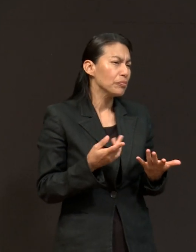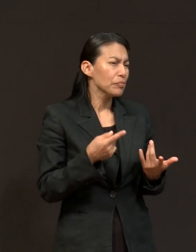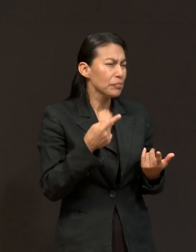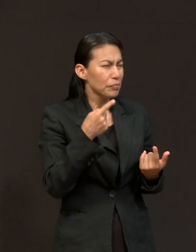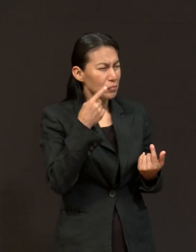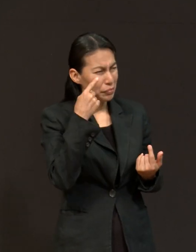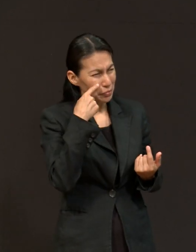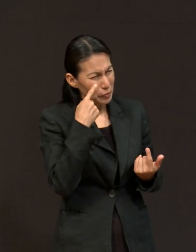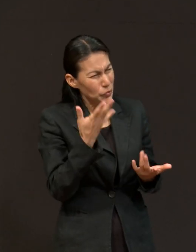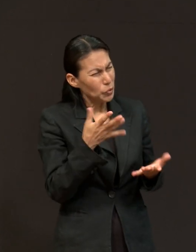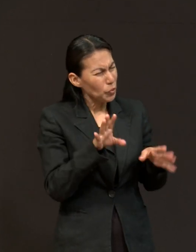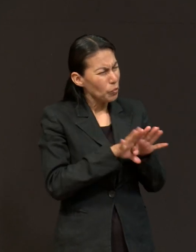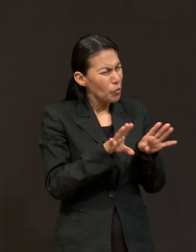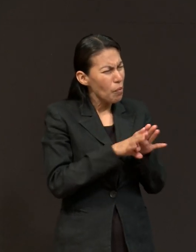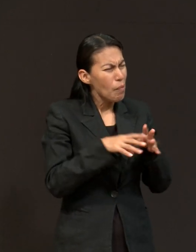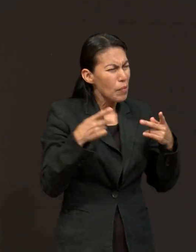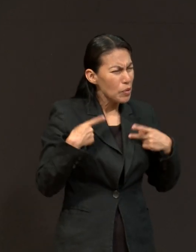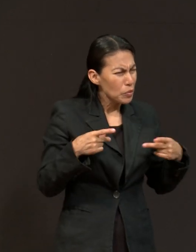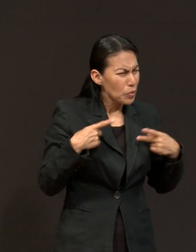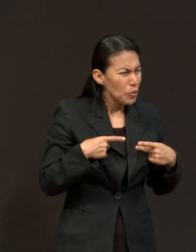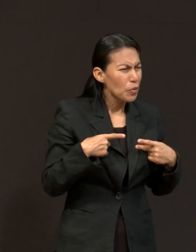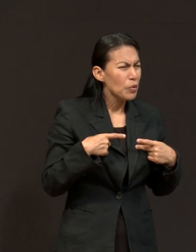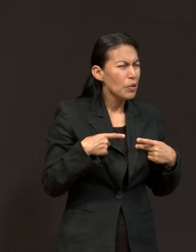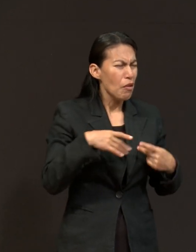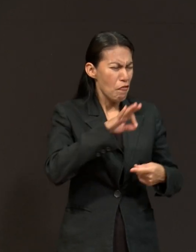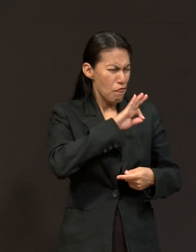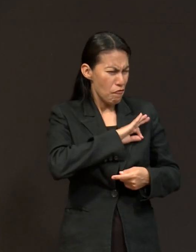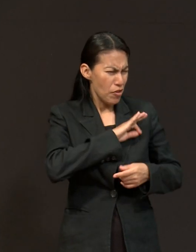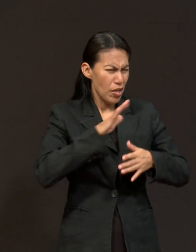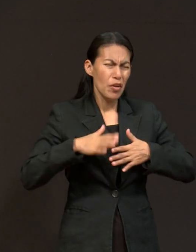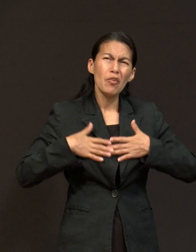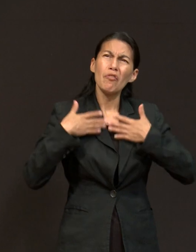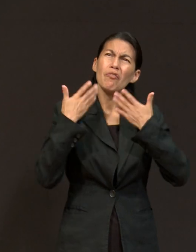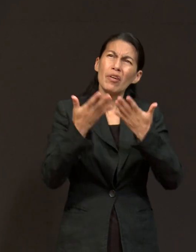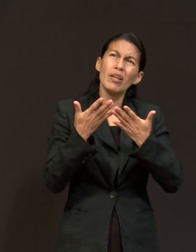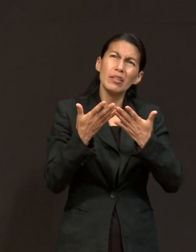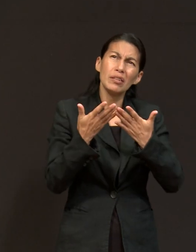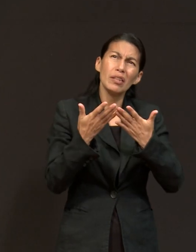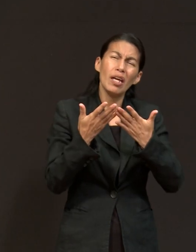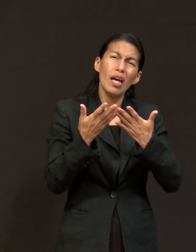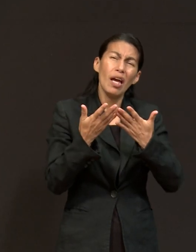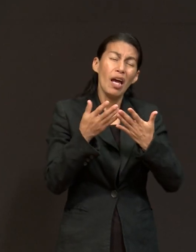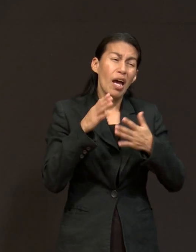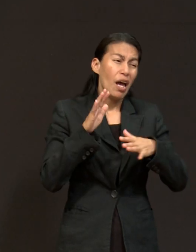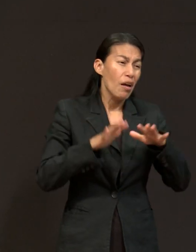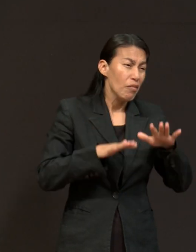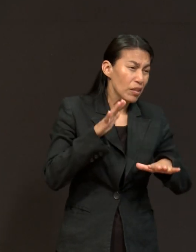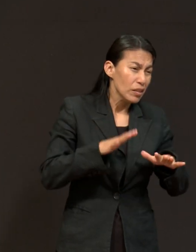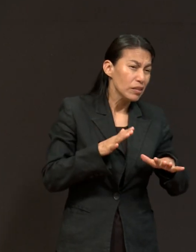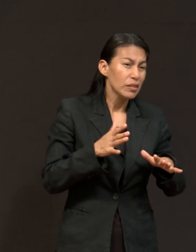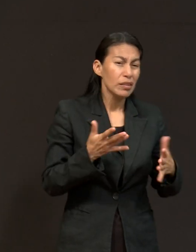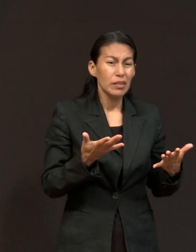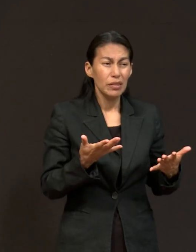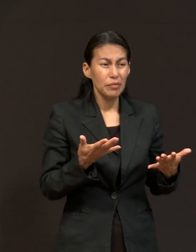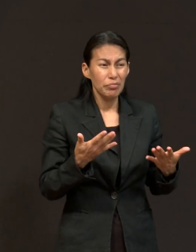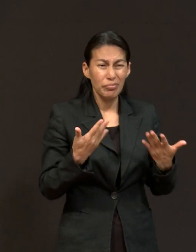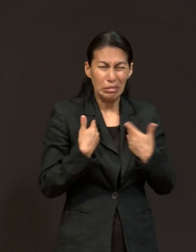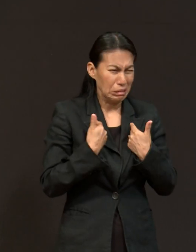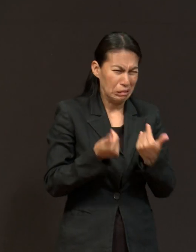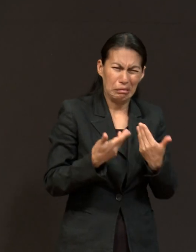persona tiene fe y confianza en Dios es obedeciendo lo que él está diciendo, aunque no puede